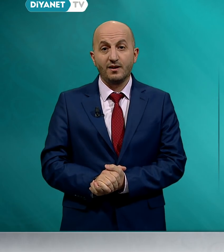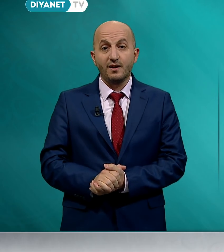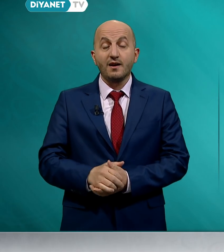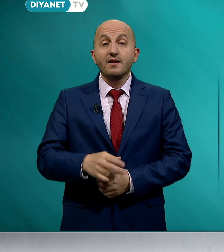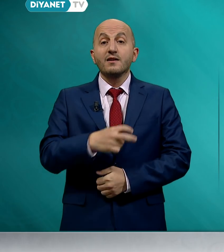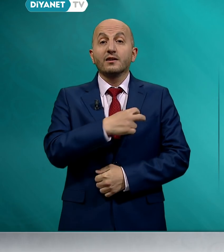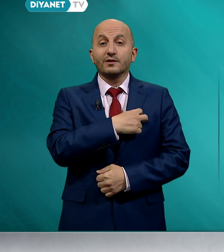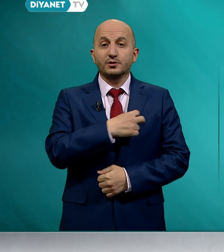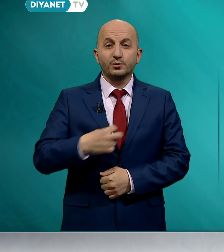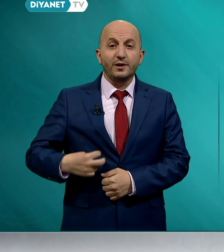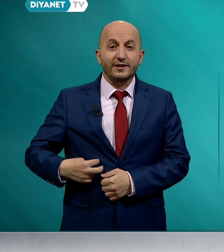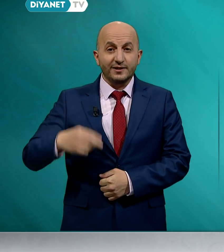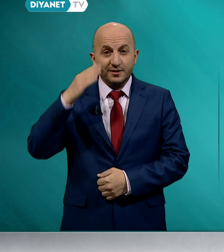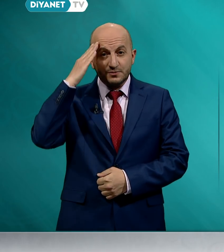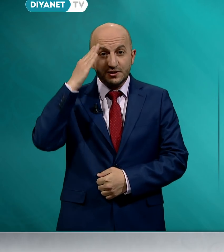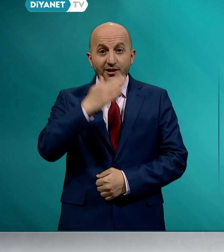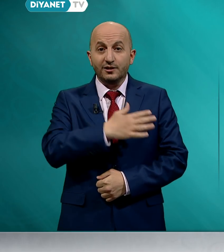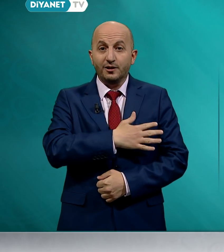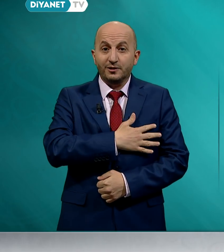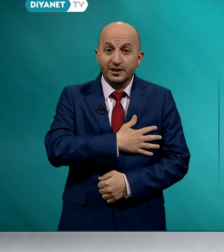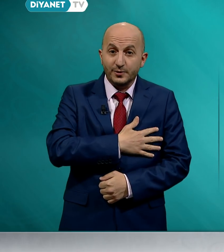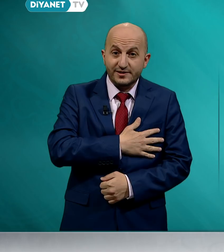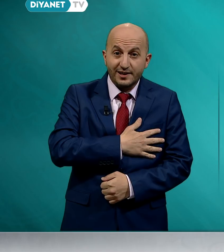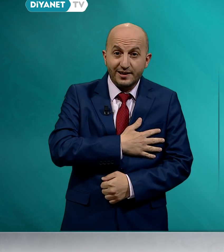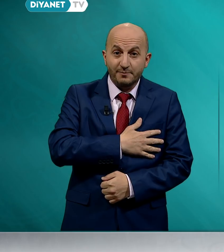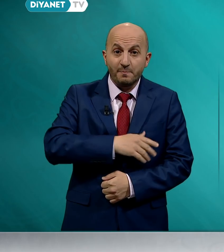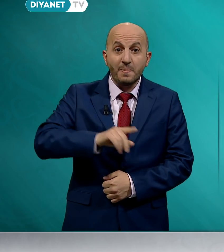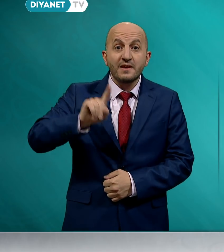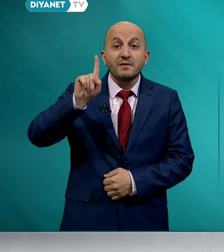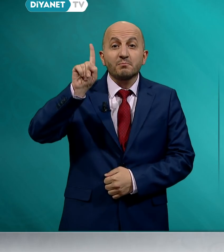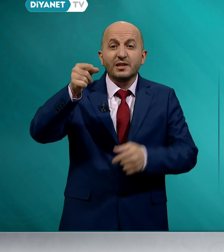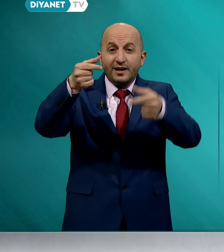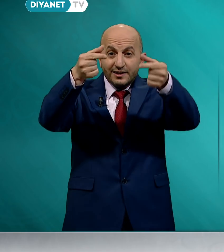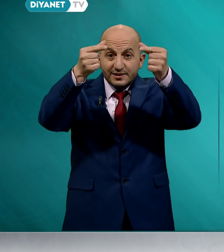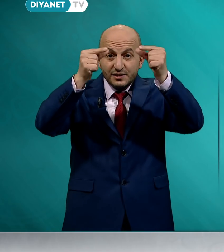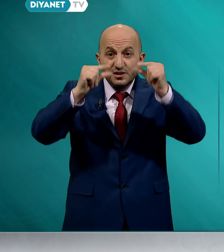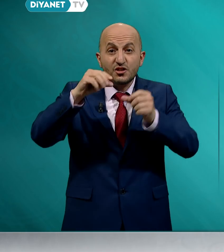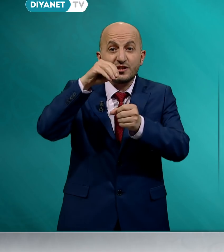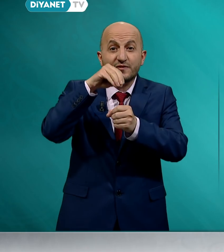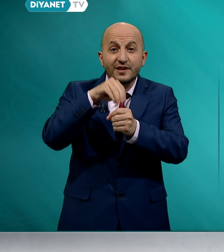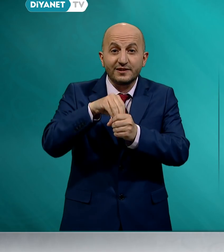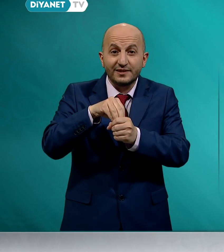Resul-i Ekrem sallallahu aleyhi ve sellem bir hadisi şeriflerinde